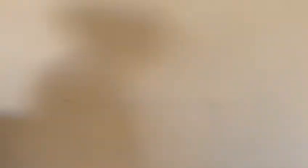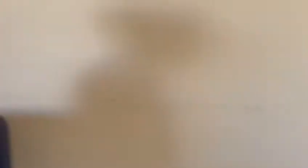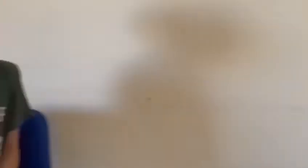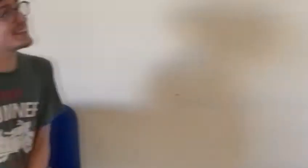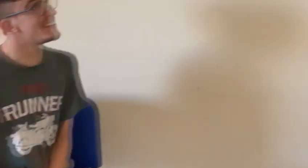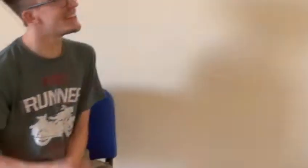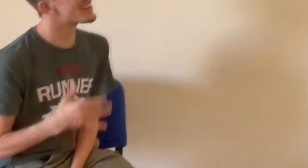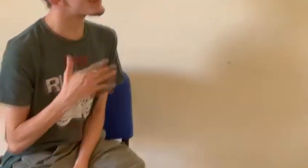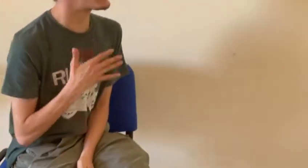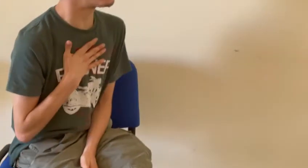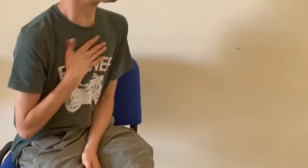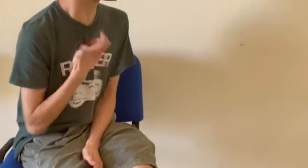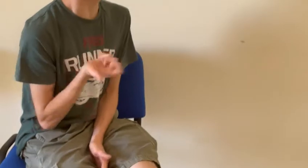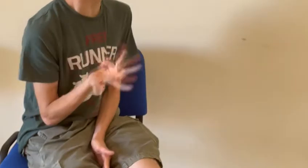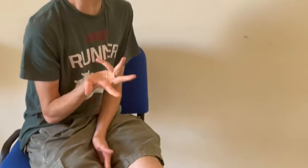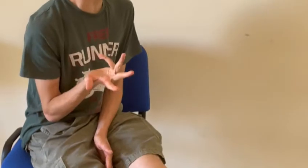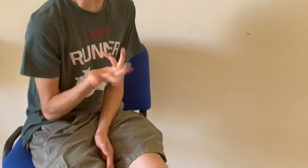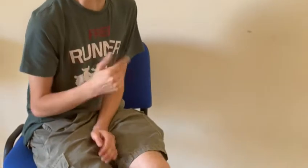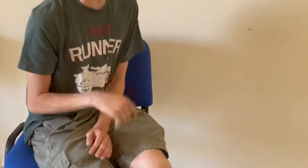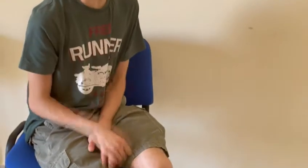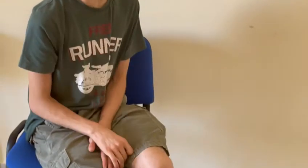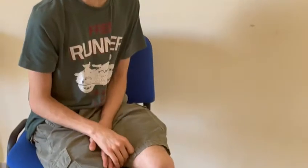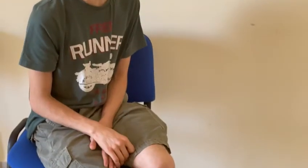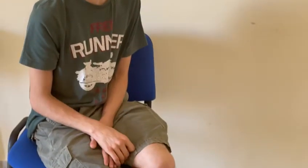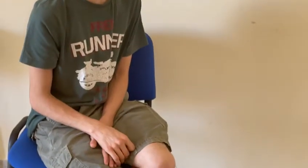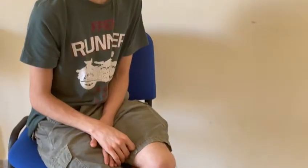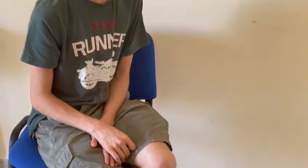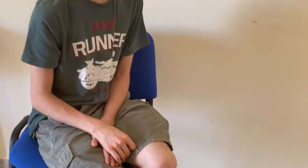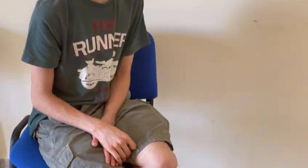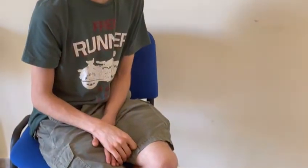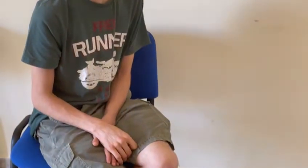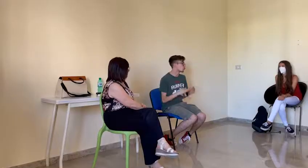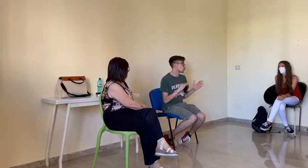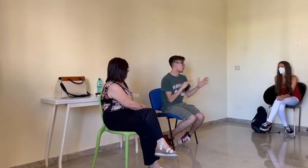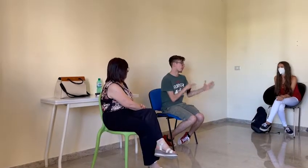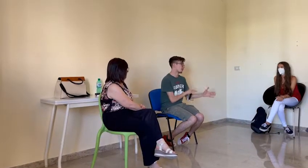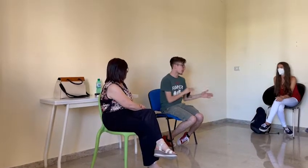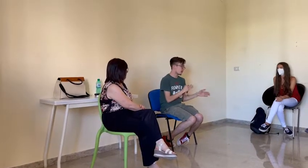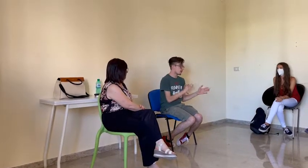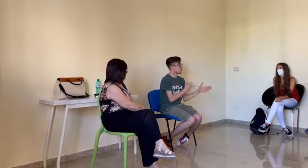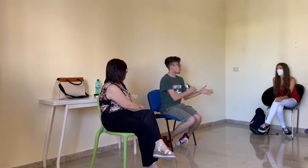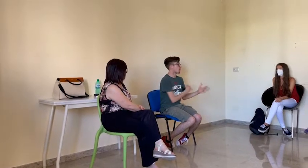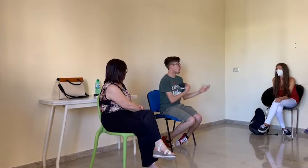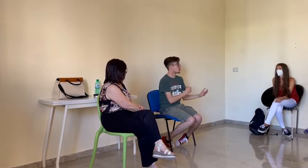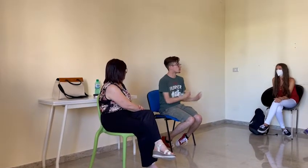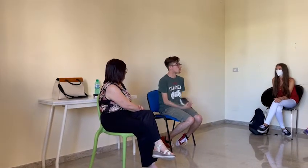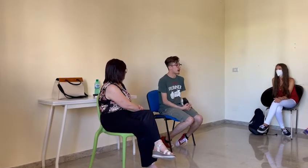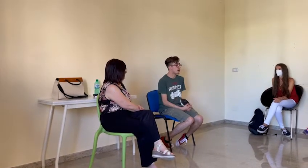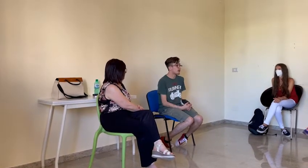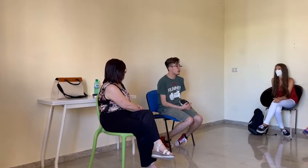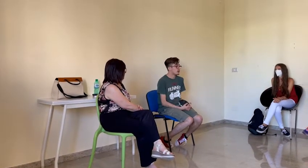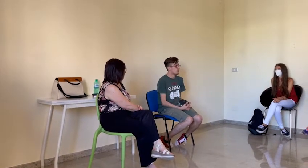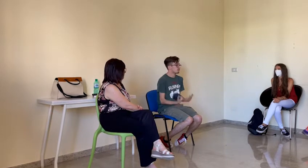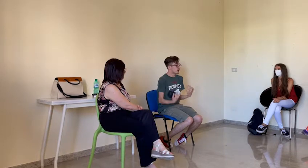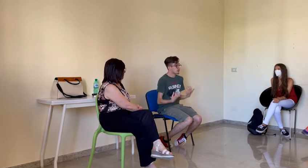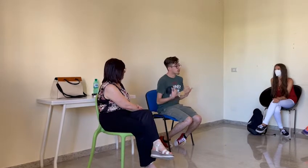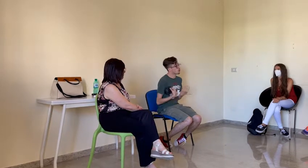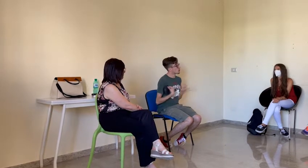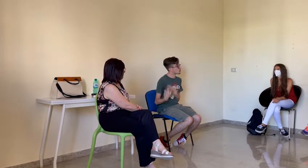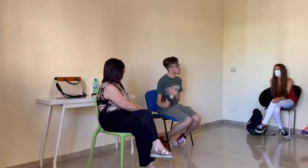2021 non ci sia nessuna trasmissione, ma anche nessun giornale web che abbia l'oroscopo,